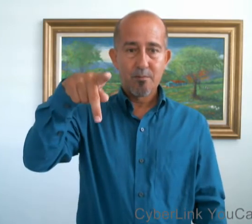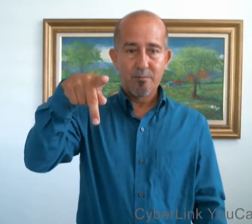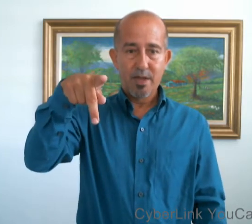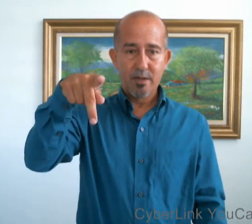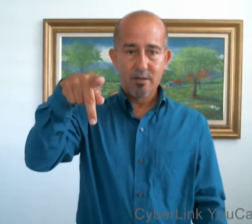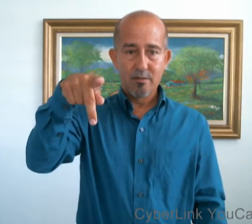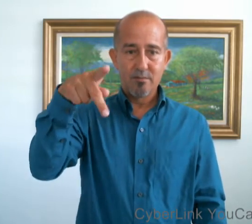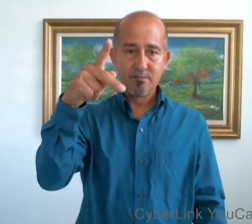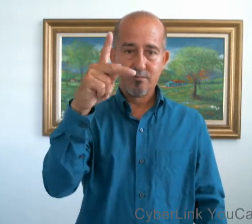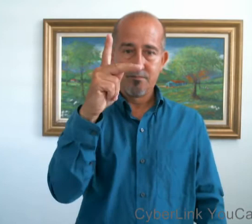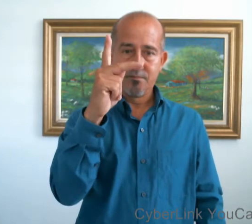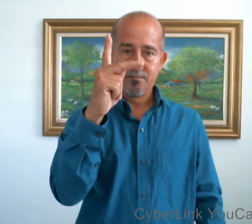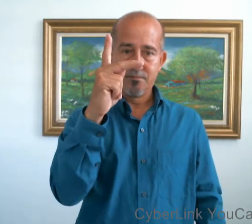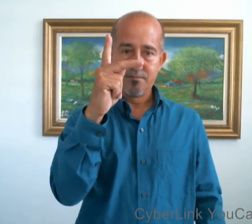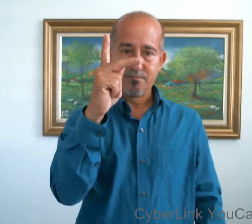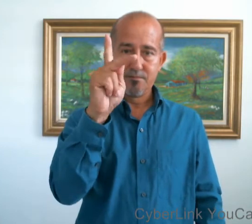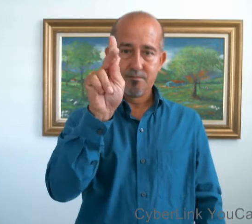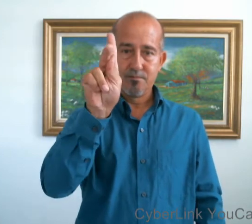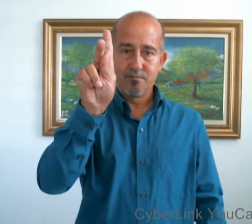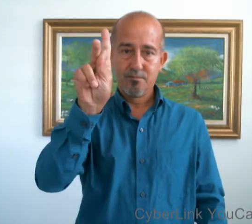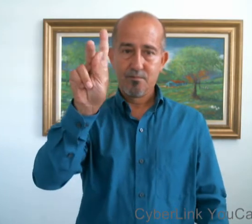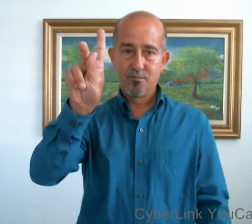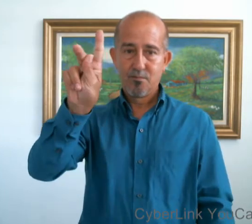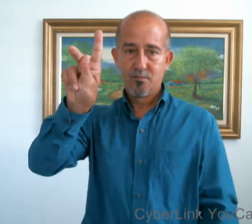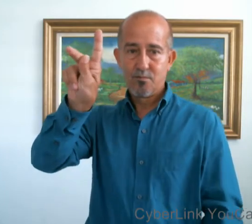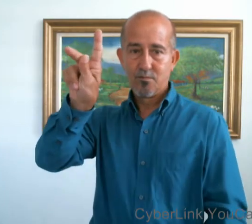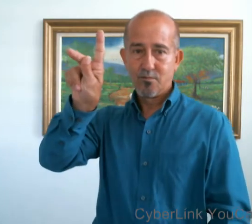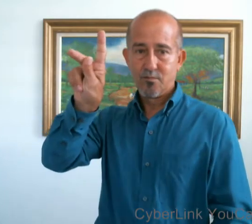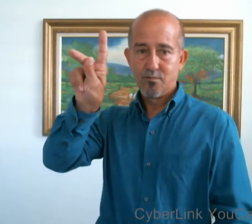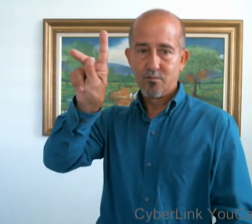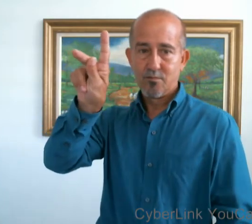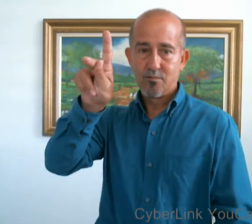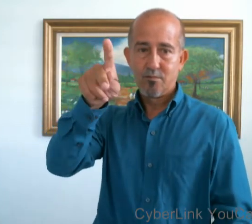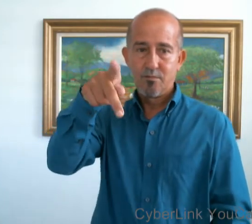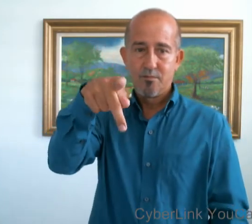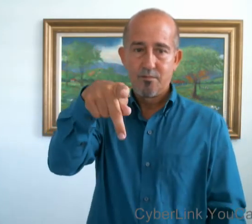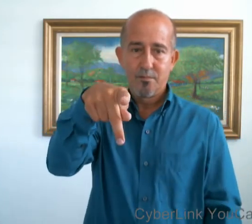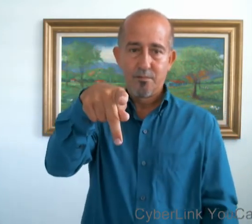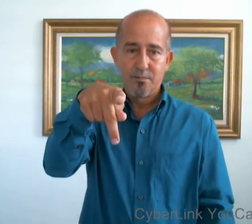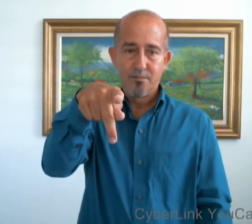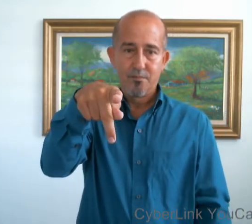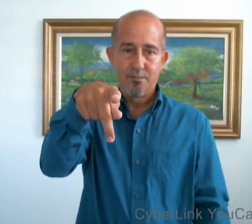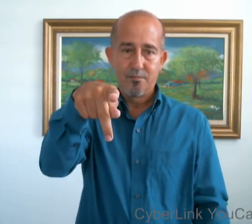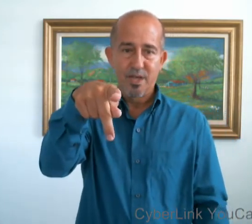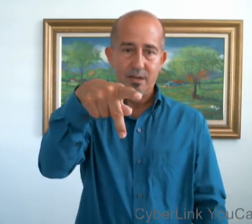P, P,